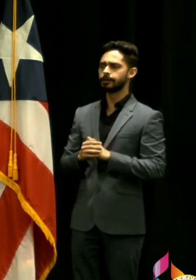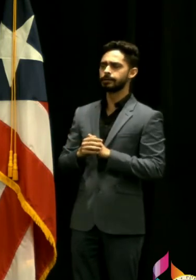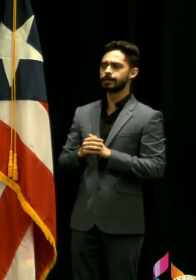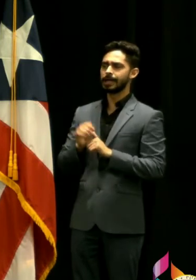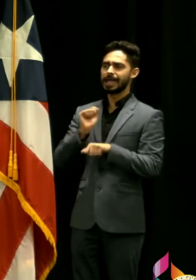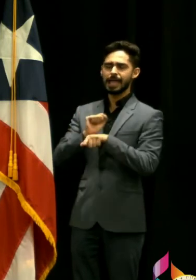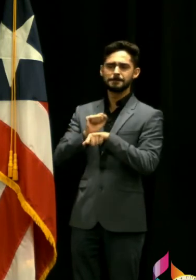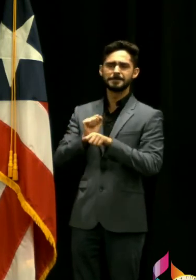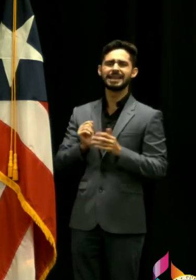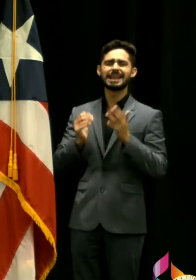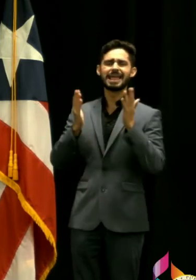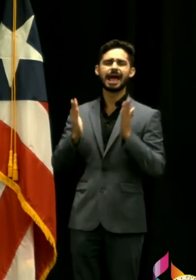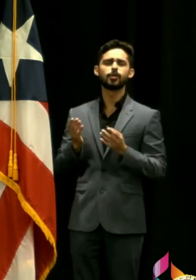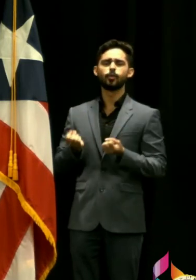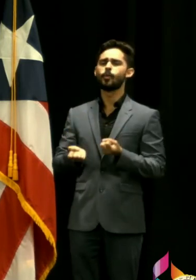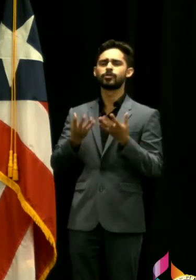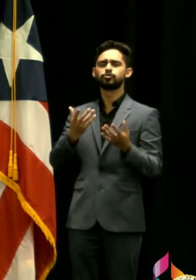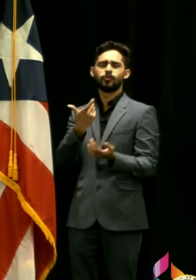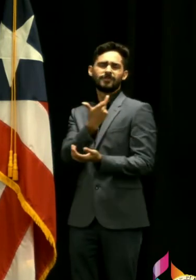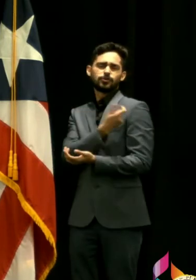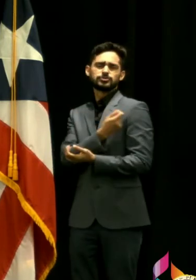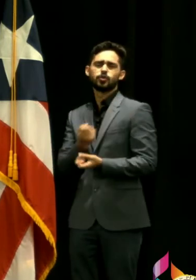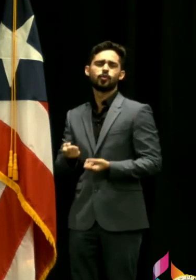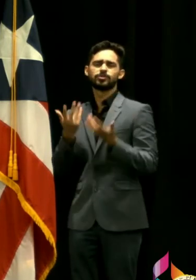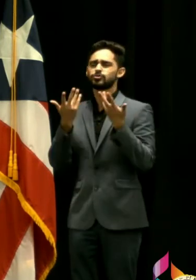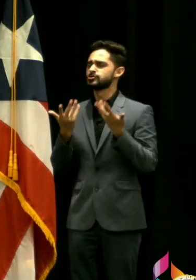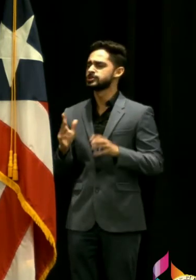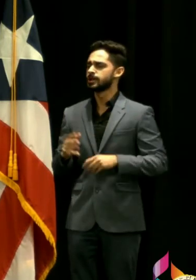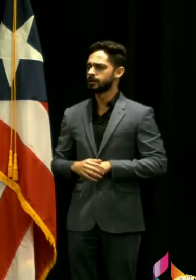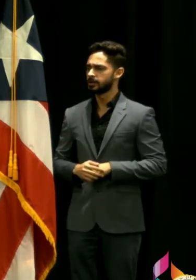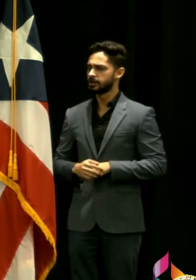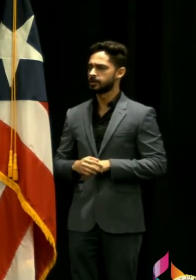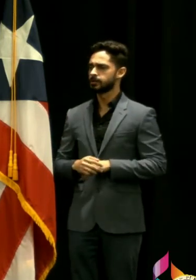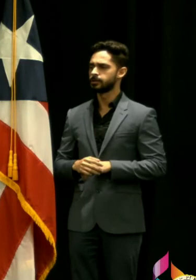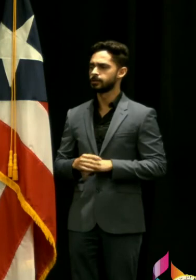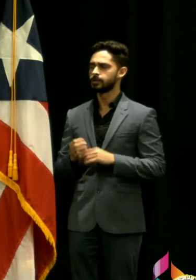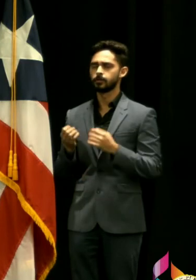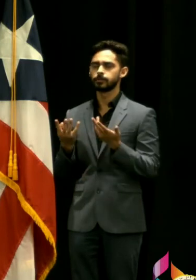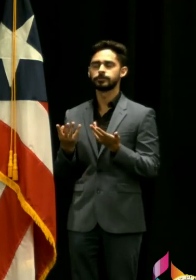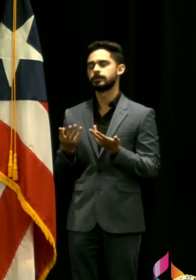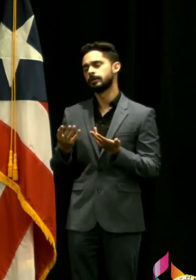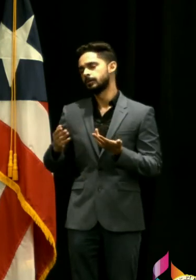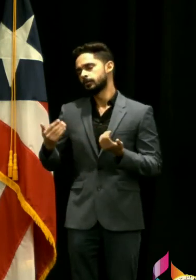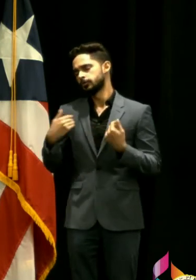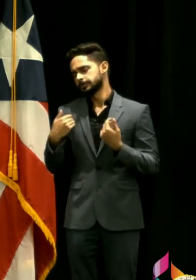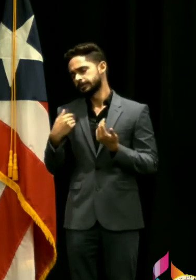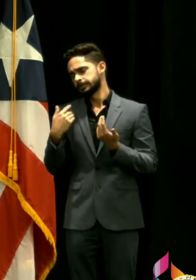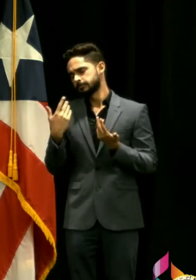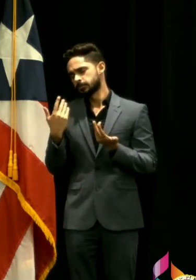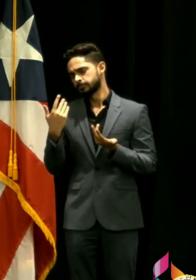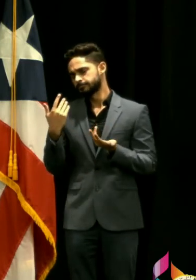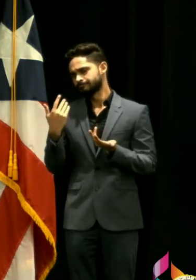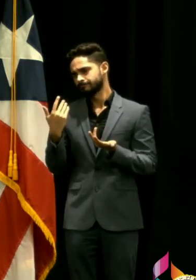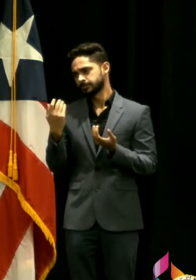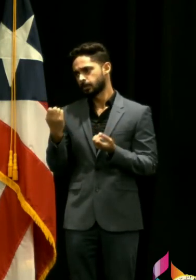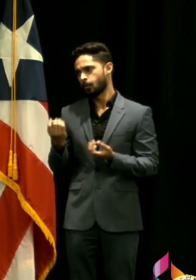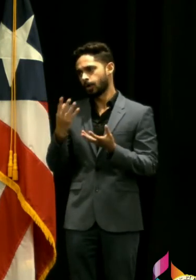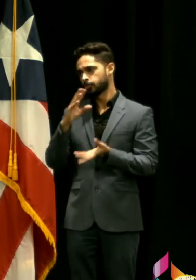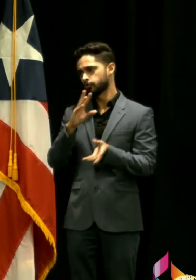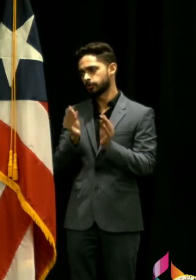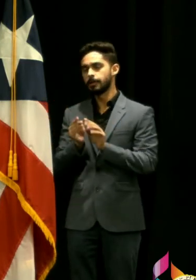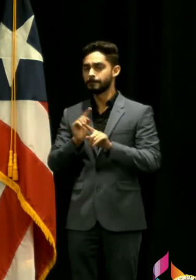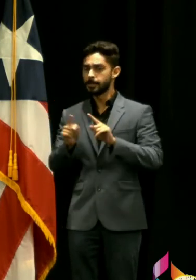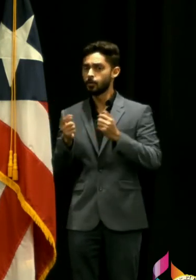se incluyeron no lo tengo a la mano pudiéramos tratar de suplirlo pero otra vez lo que estamos identificando sectores obviamente son bien